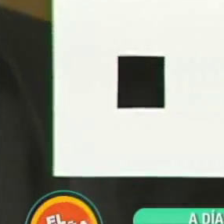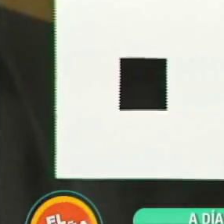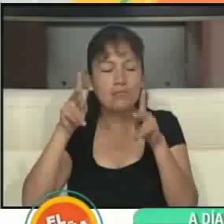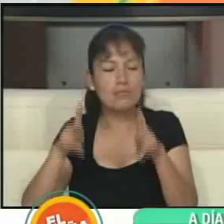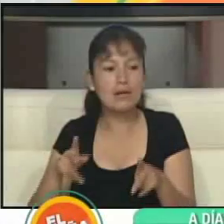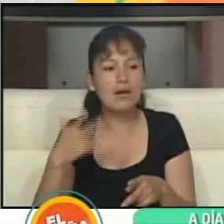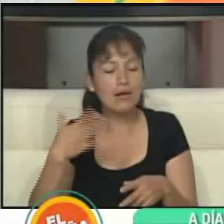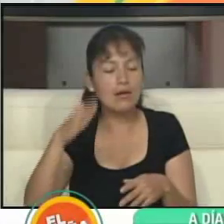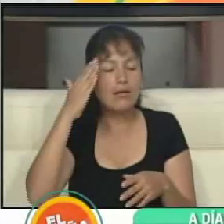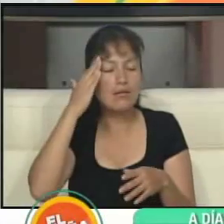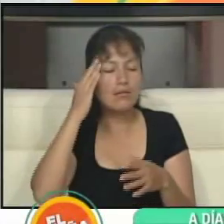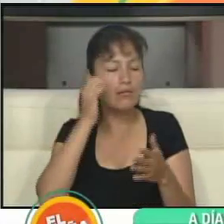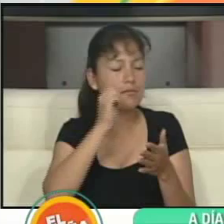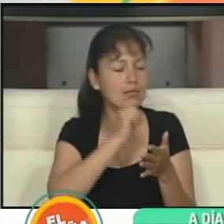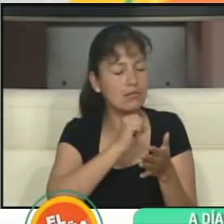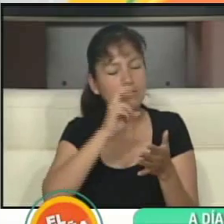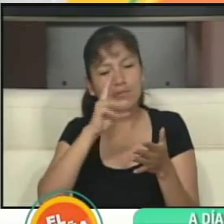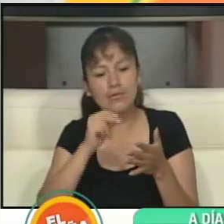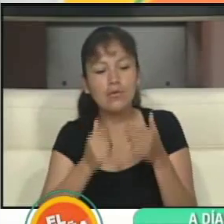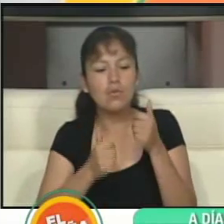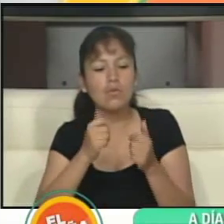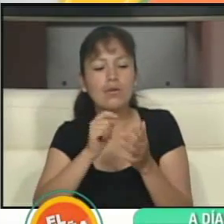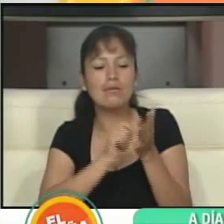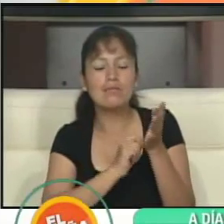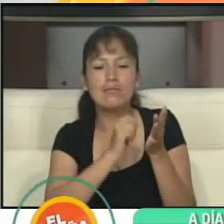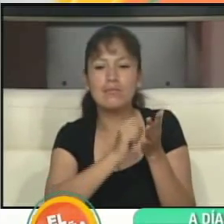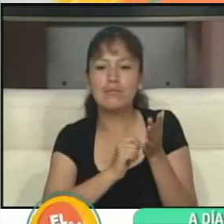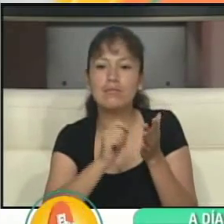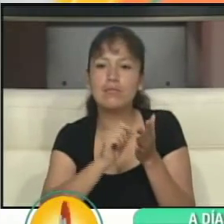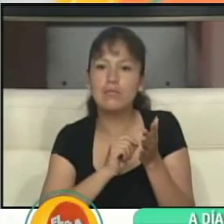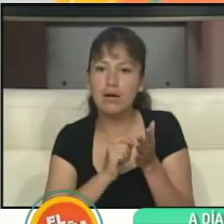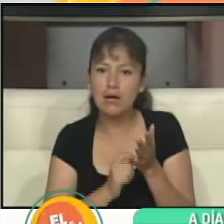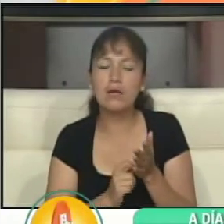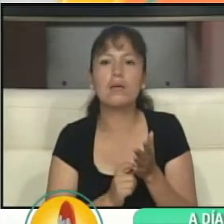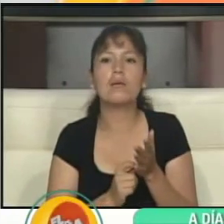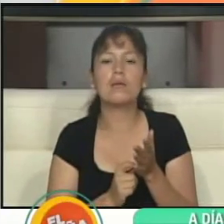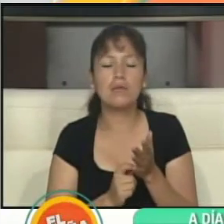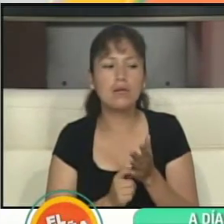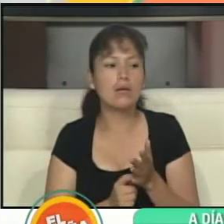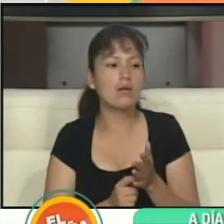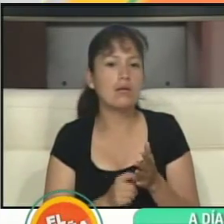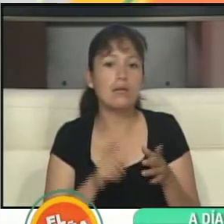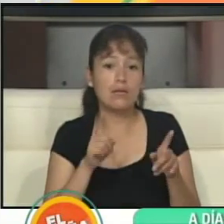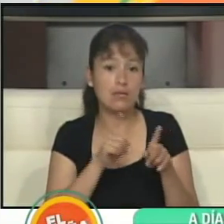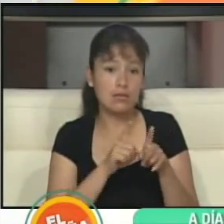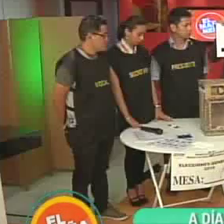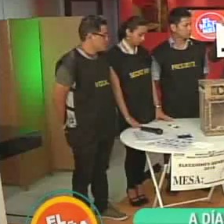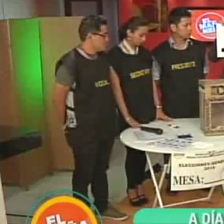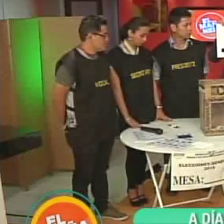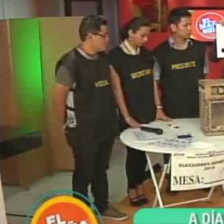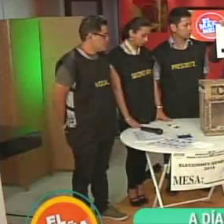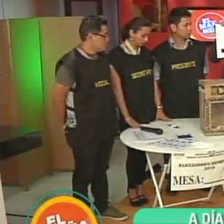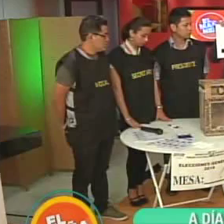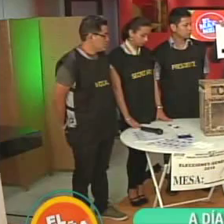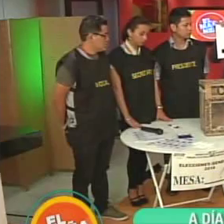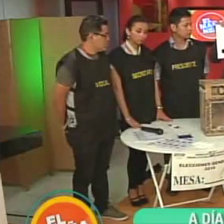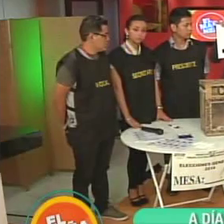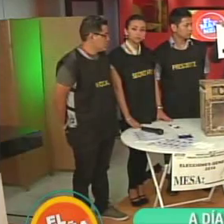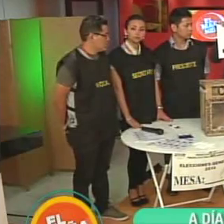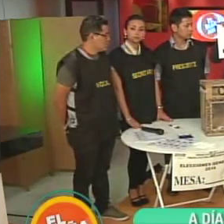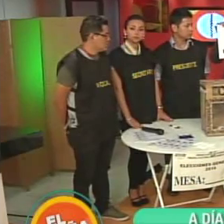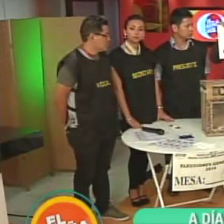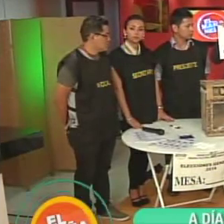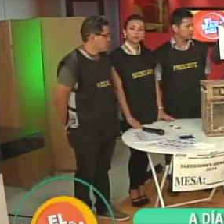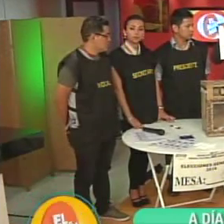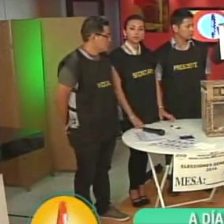y qué opción elige la persona que no pueda ver. Ahora es otro aspecto importante que